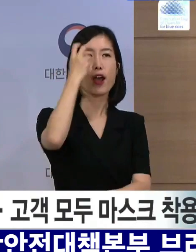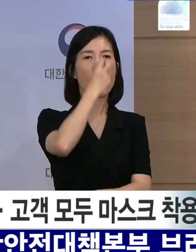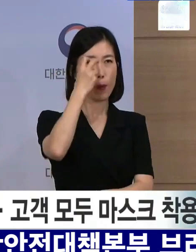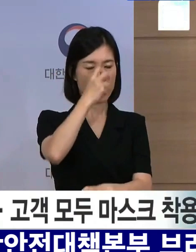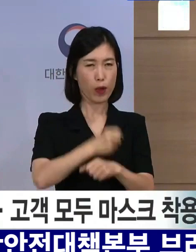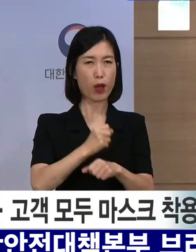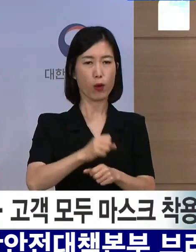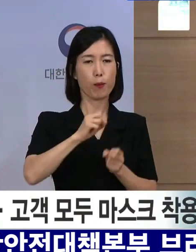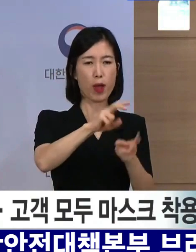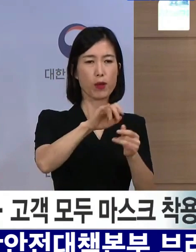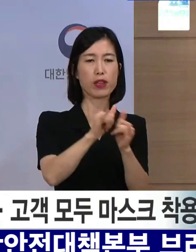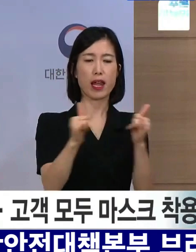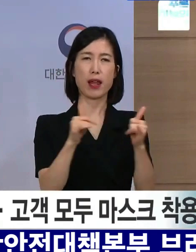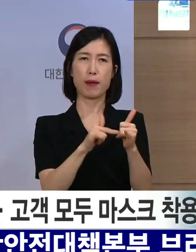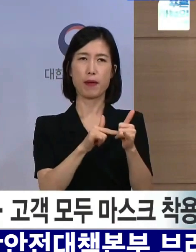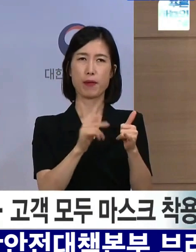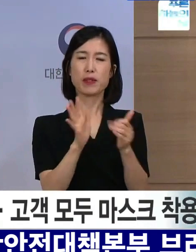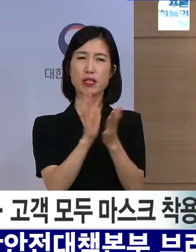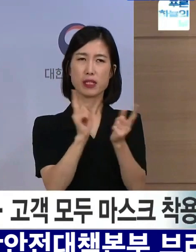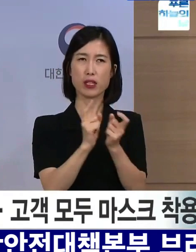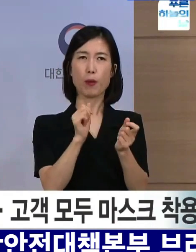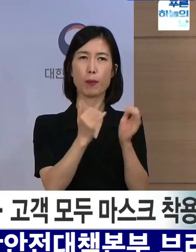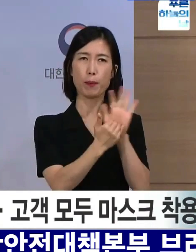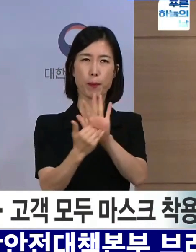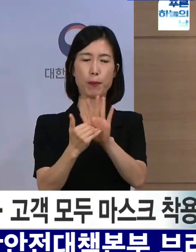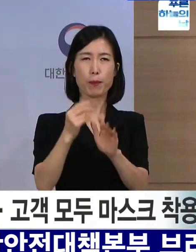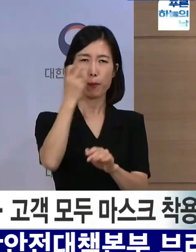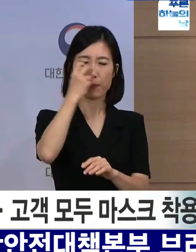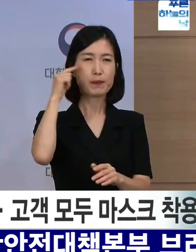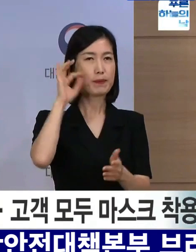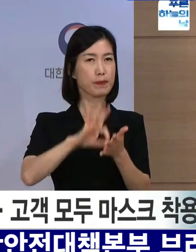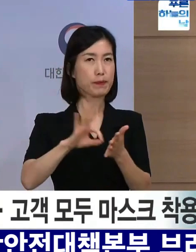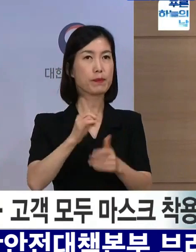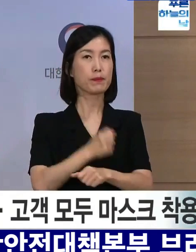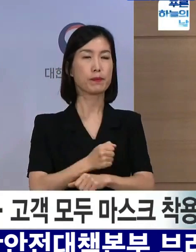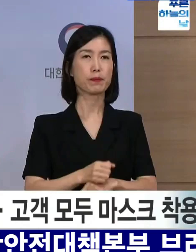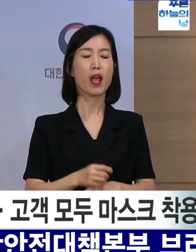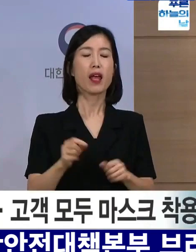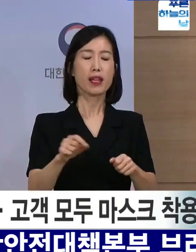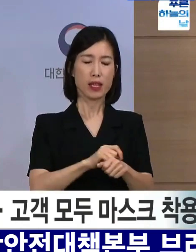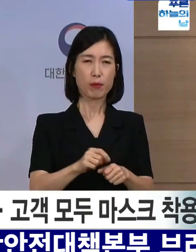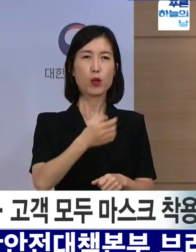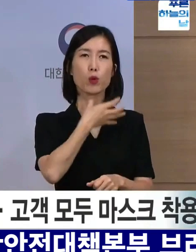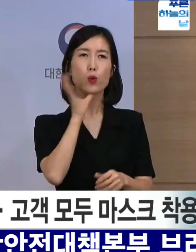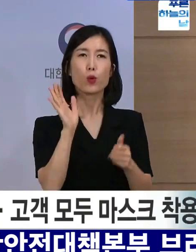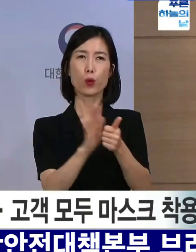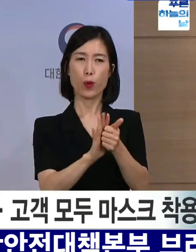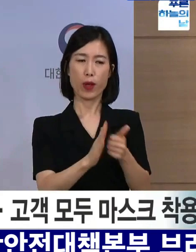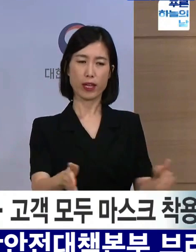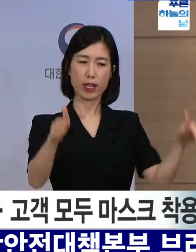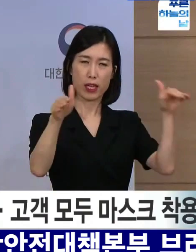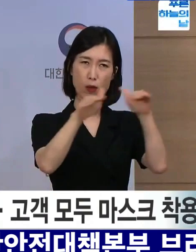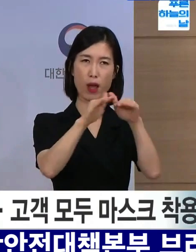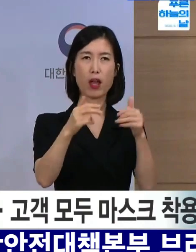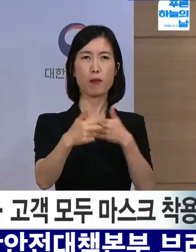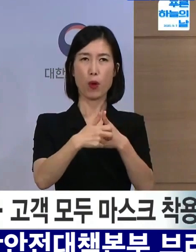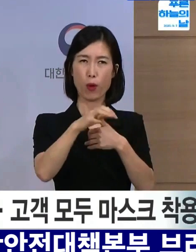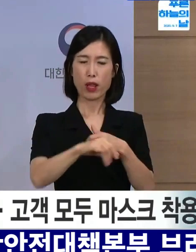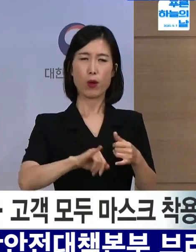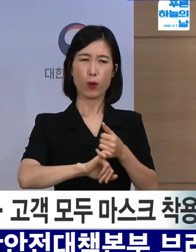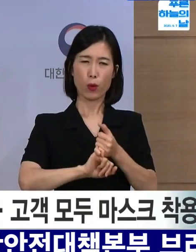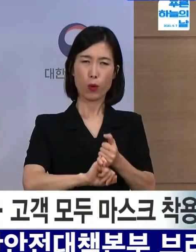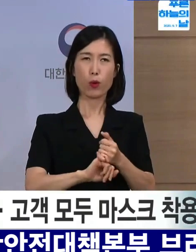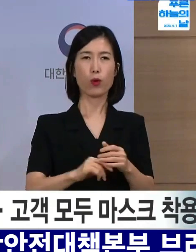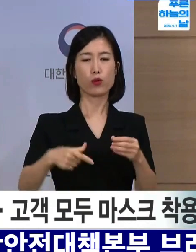배송 인력의 방역 관리를 지도할 예정입니다. 특히 노인 요양시설과 의료기관은 원칙적으로